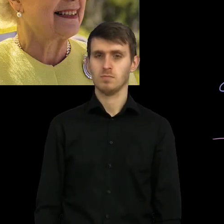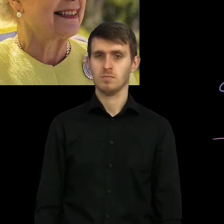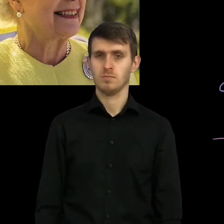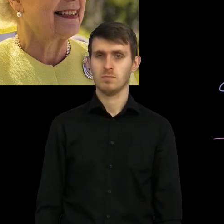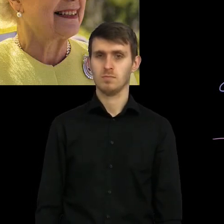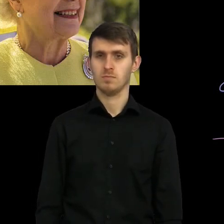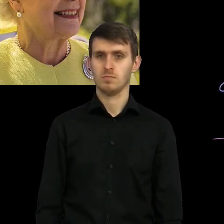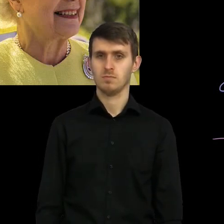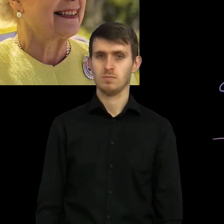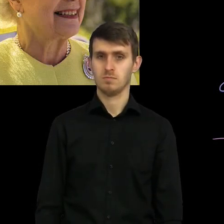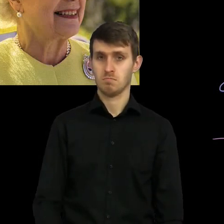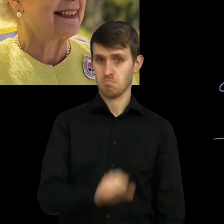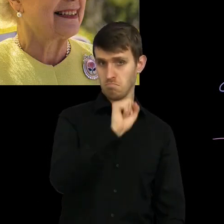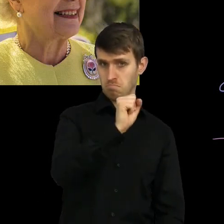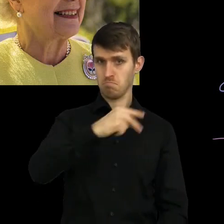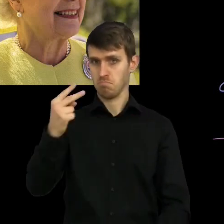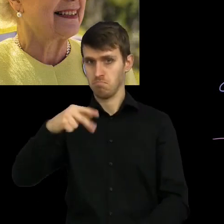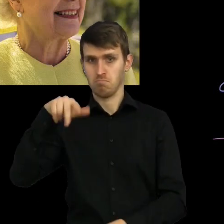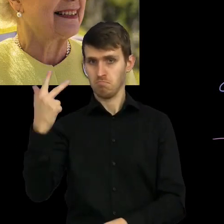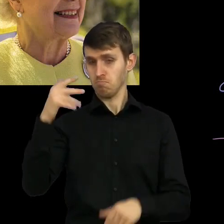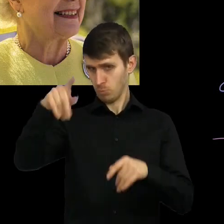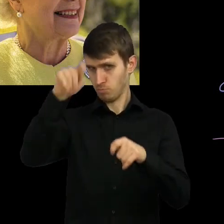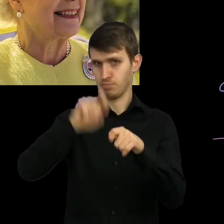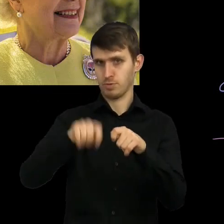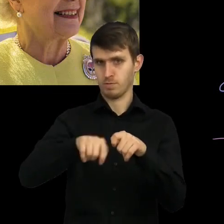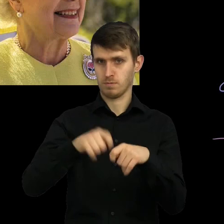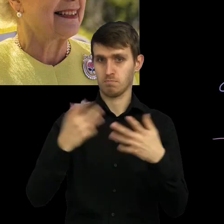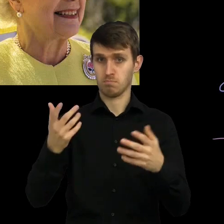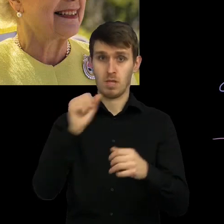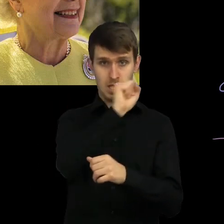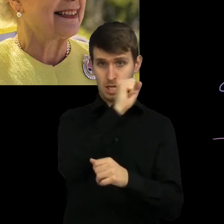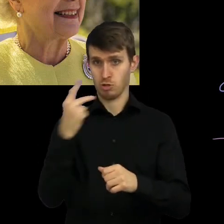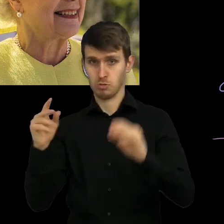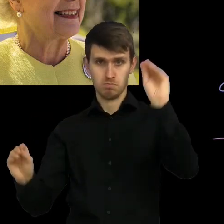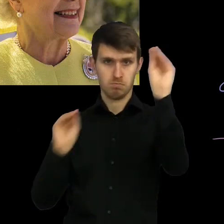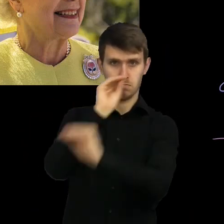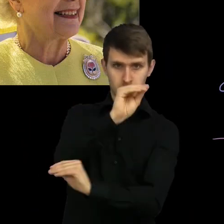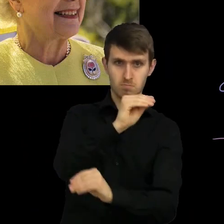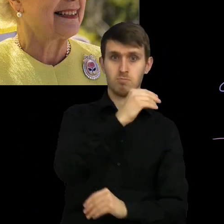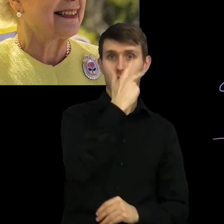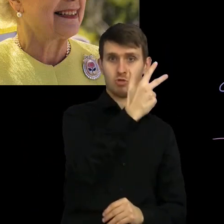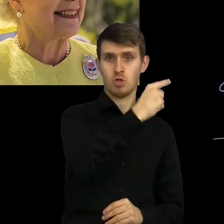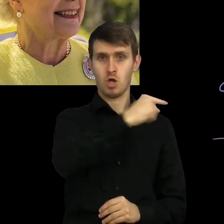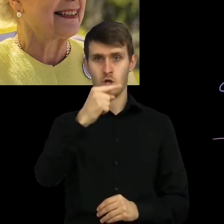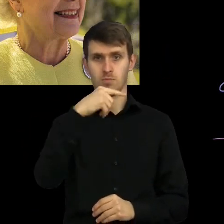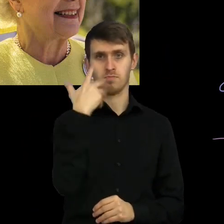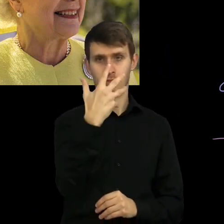a jest równe 3. Znowu można to sprawdzić. 3 odjąć 5 równa się minus 2.